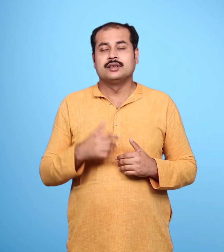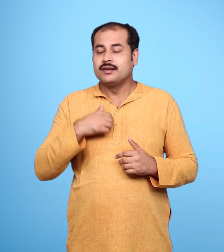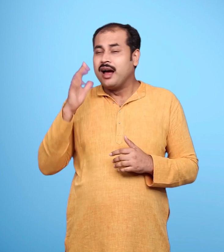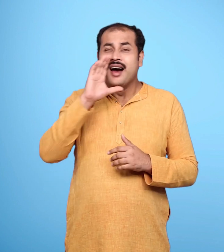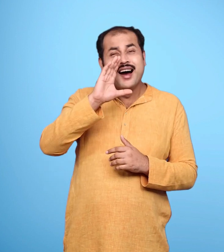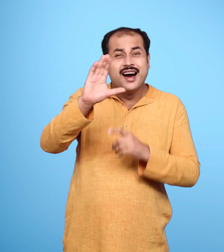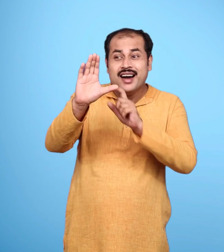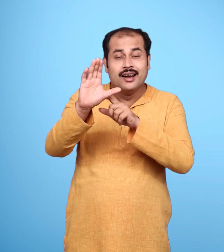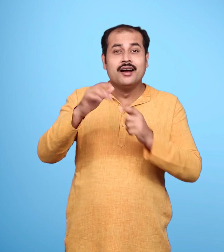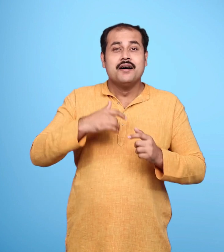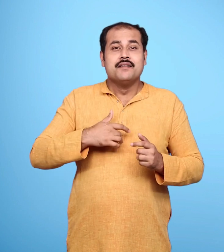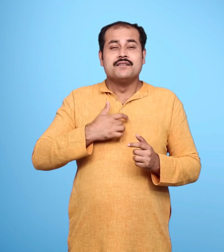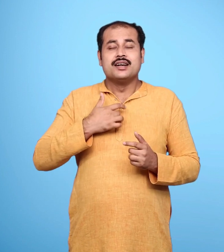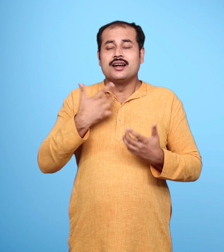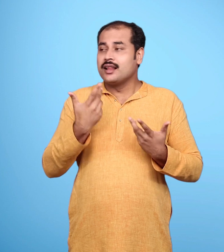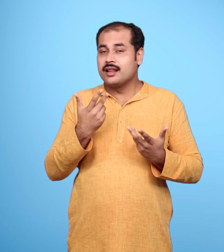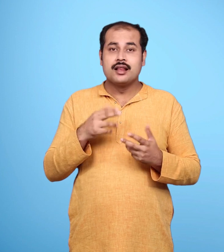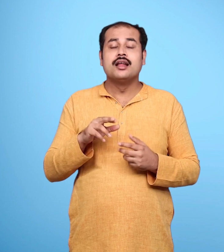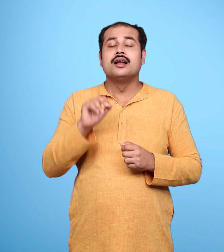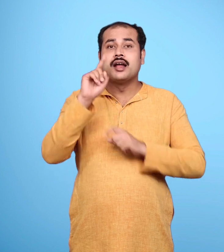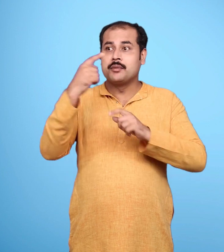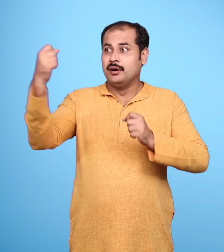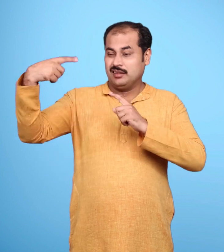ध्वनी ऐसी थी जैसे बान राम को लगा हो